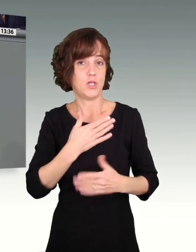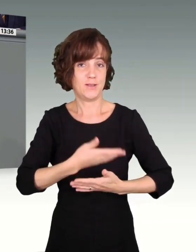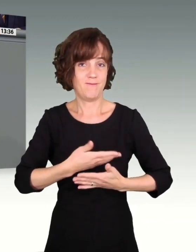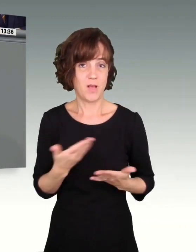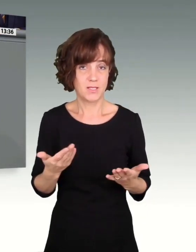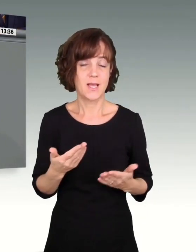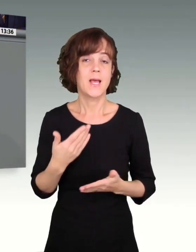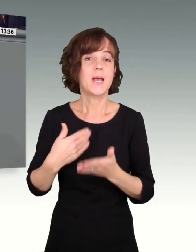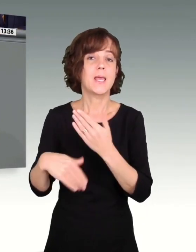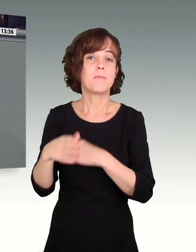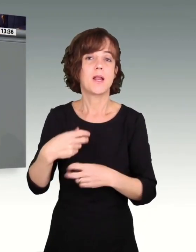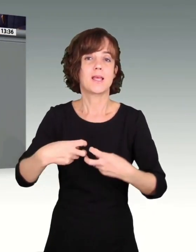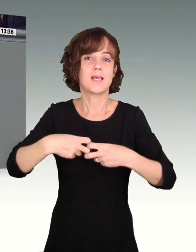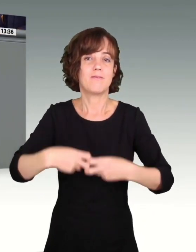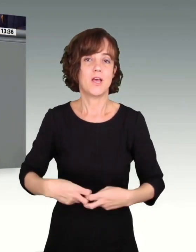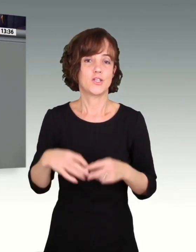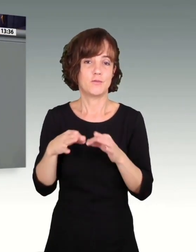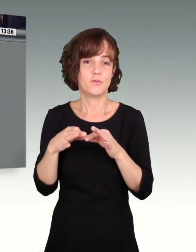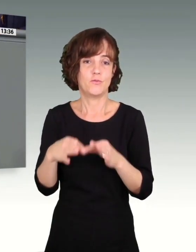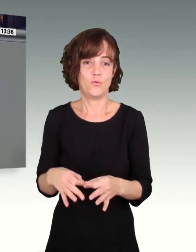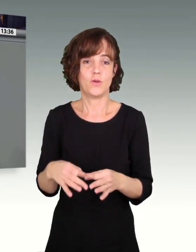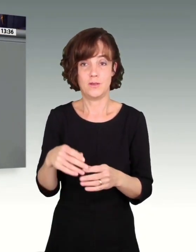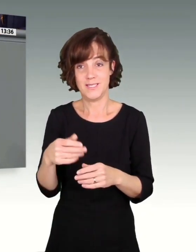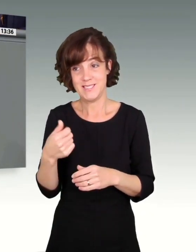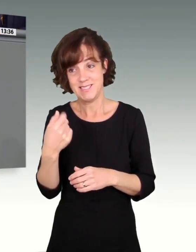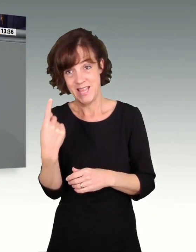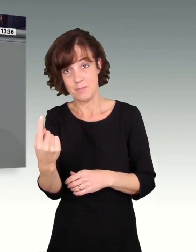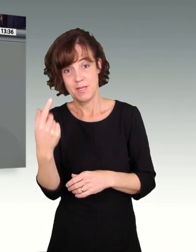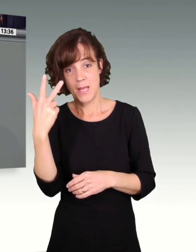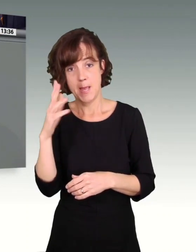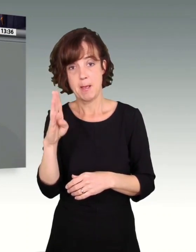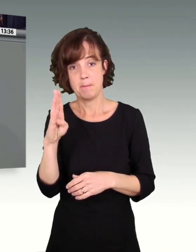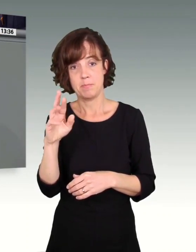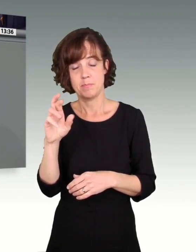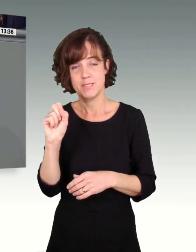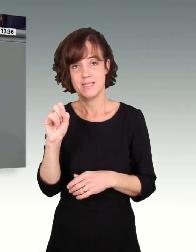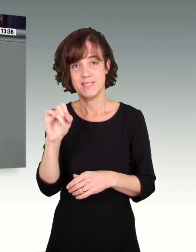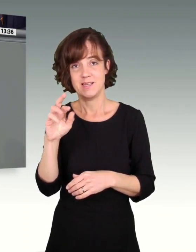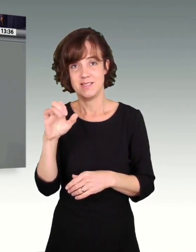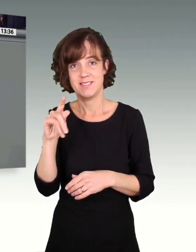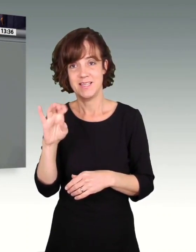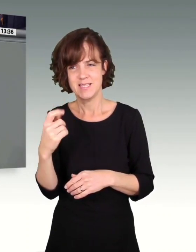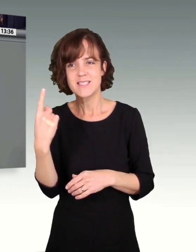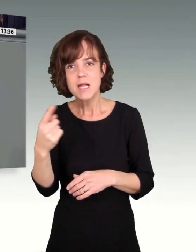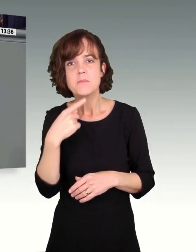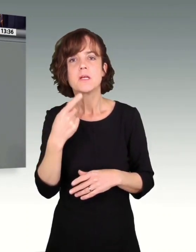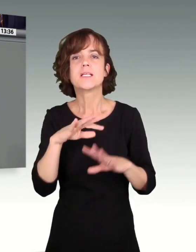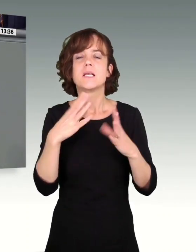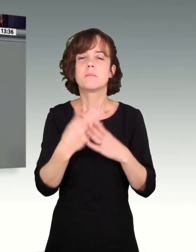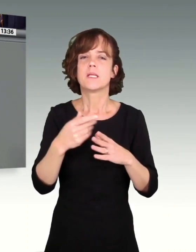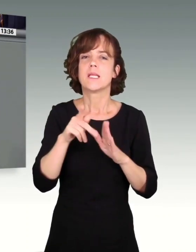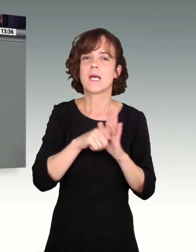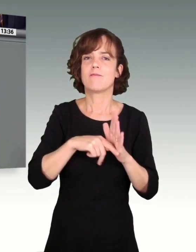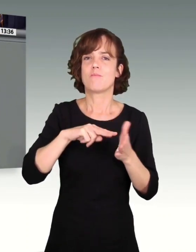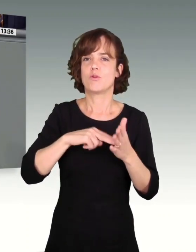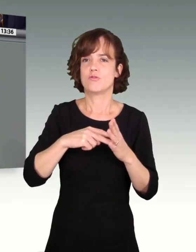dass ein ehemaliger Gewerkschaftsführer Sie, Herr Psirske, dass Sie plötzlich also die gesamte tarifpolitische Landschaft aus der